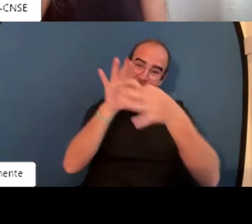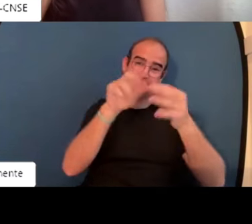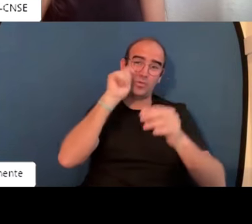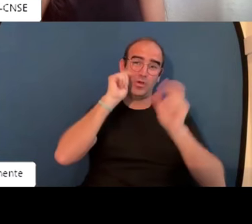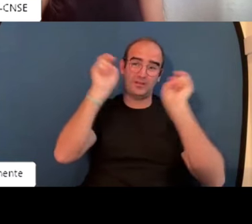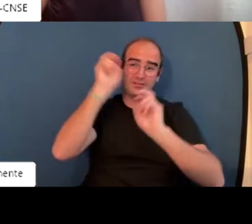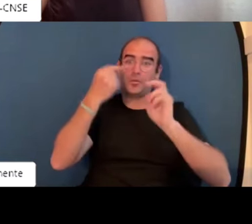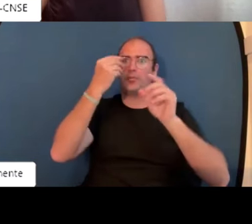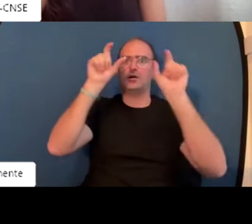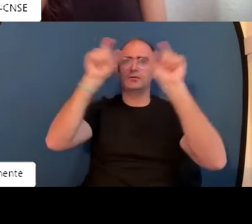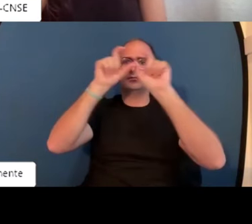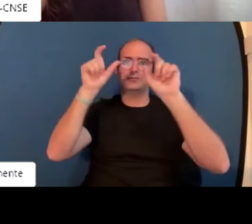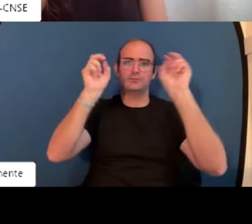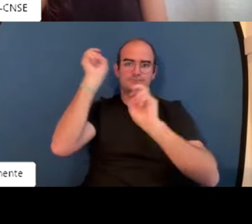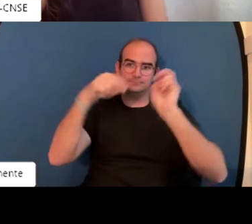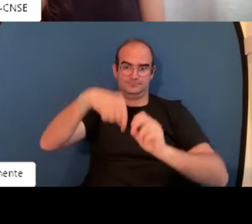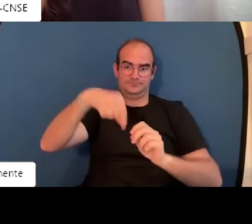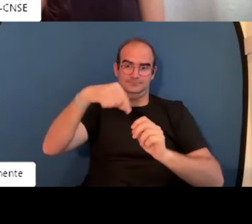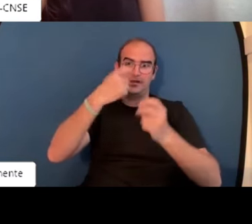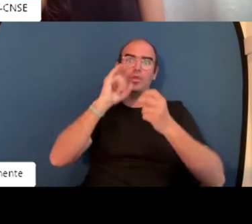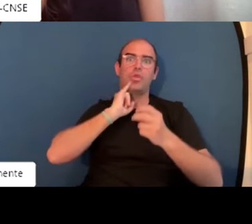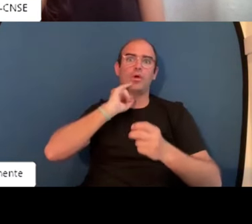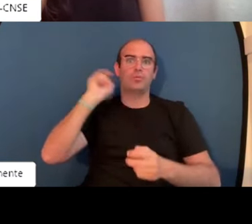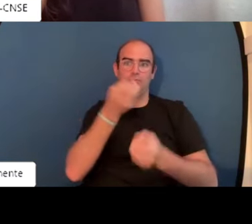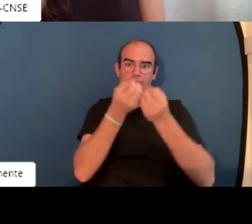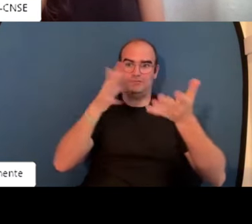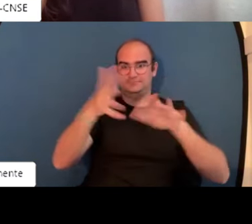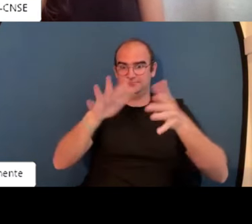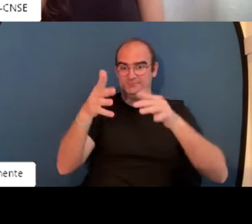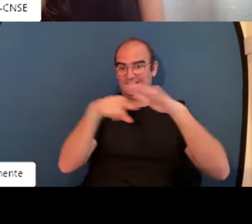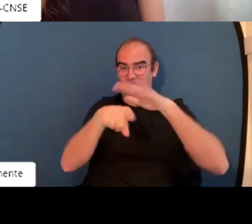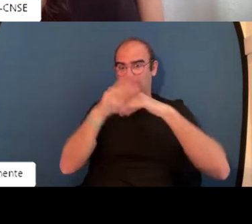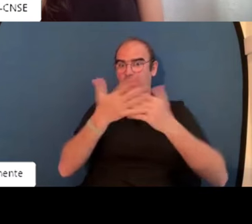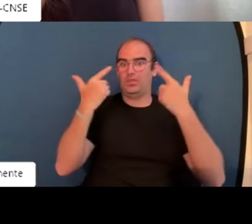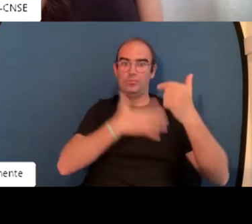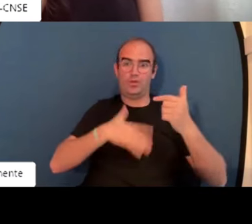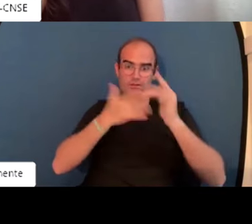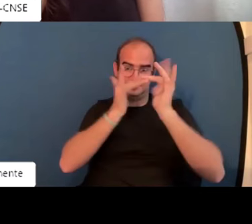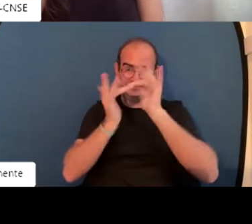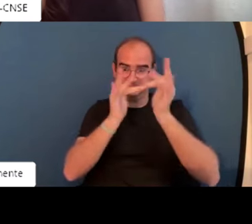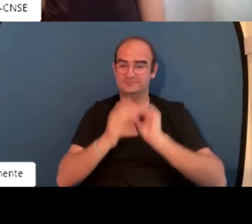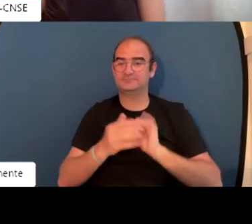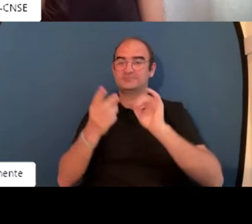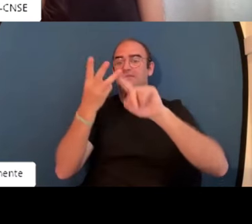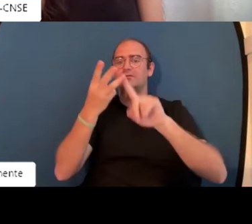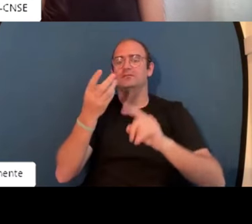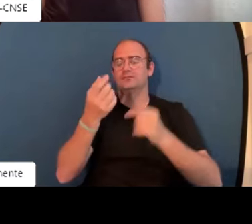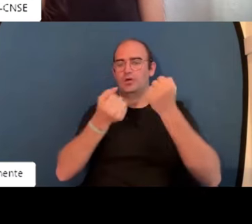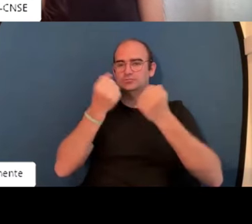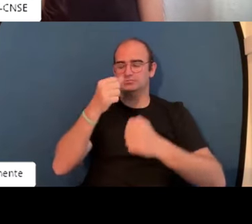mucho tema de idiomas, vinculado con el turismo, empresas que vienen, turistas aquí, y empresas para